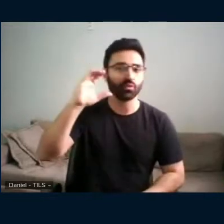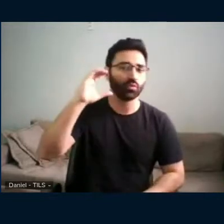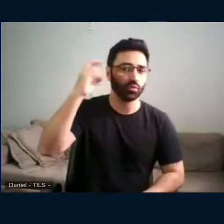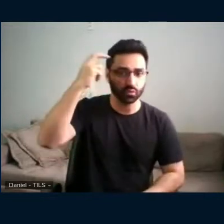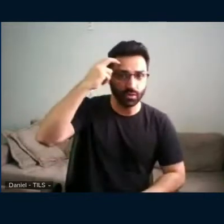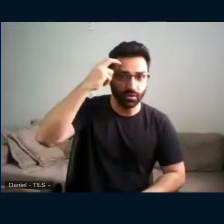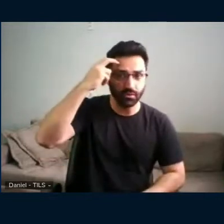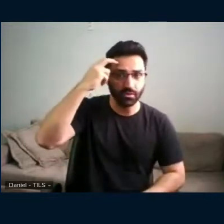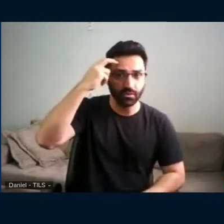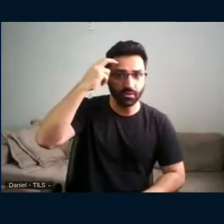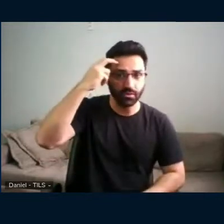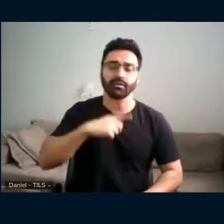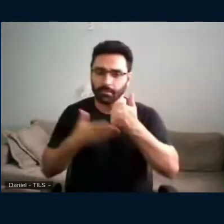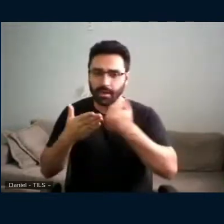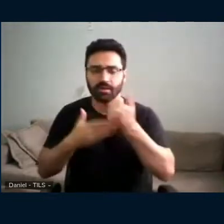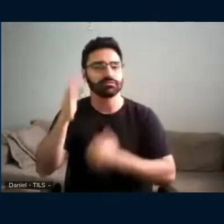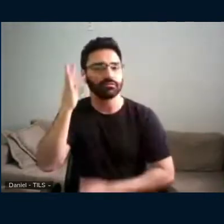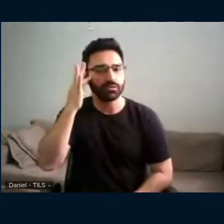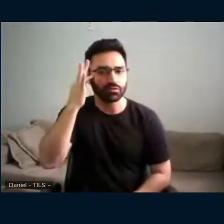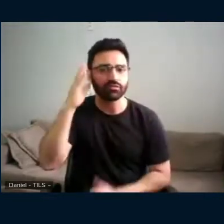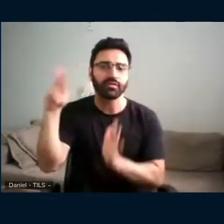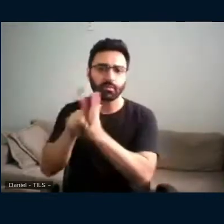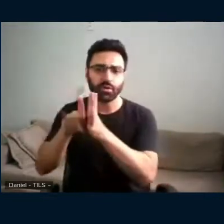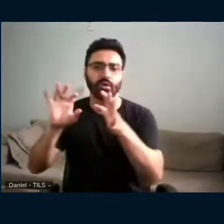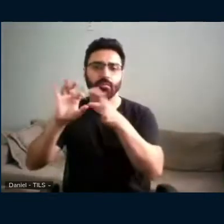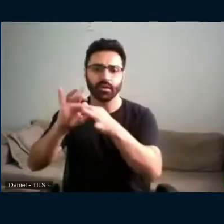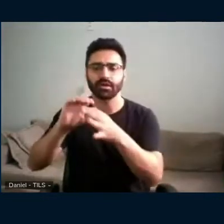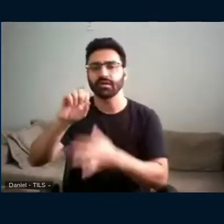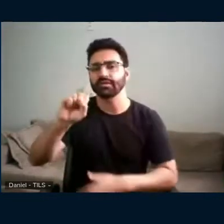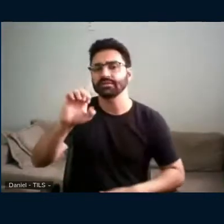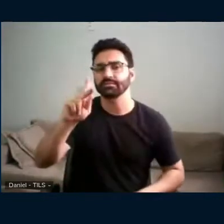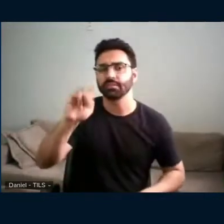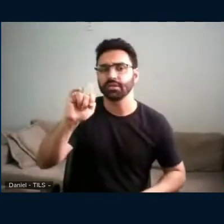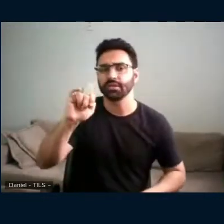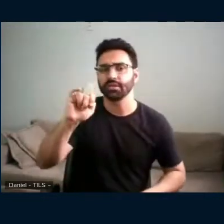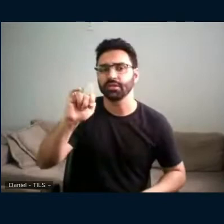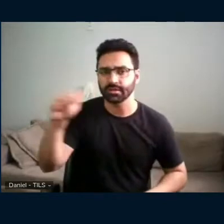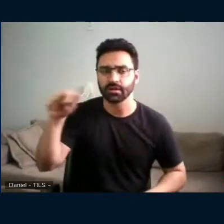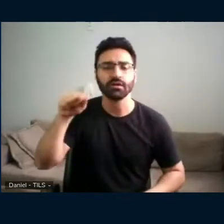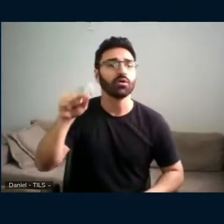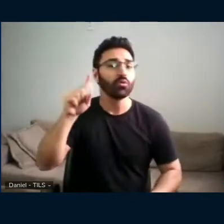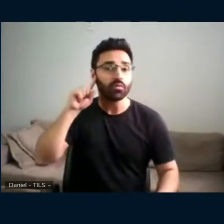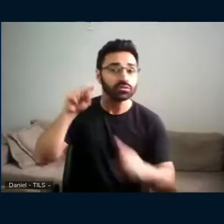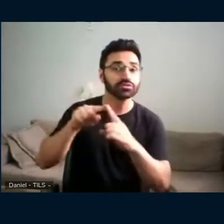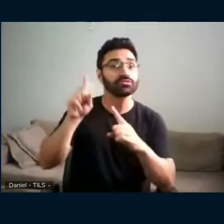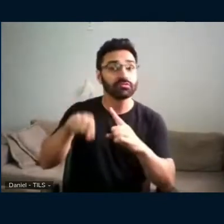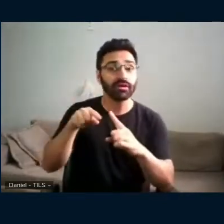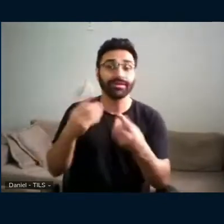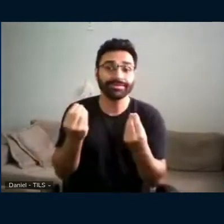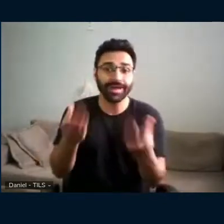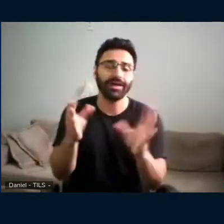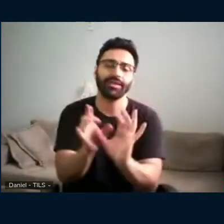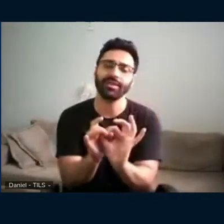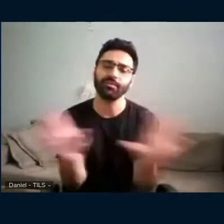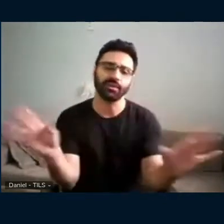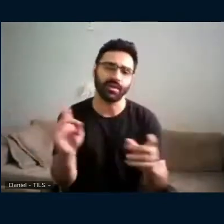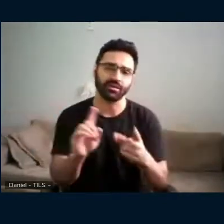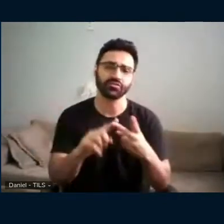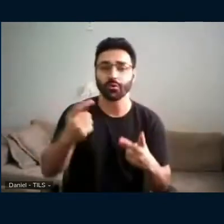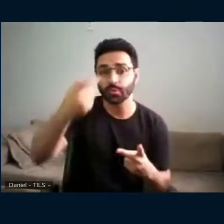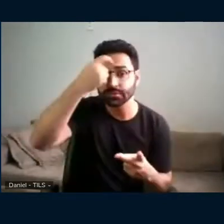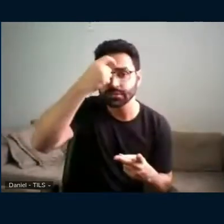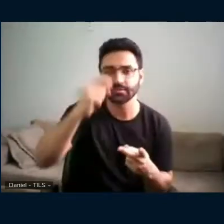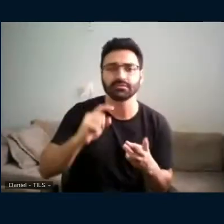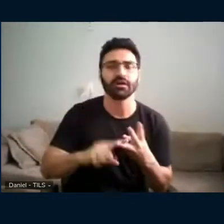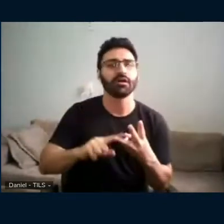filosofia monista substancialista de Spinoza busca, na verdade, proporcionar liberdade, consciência, um